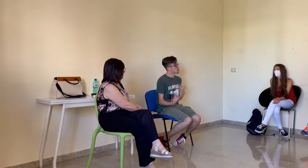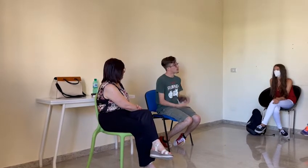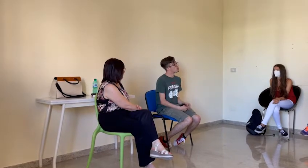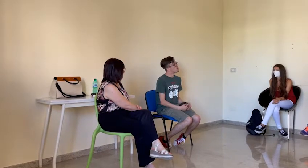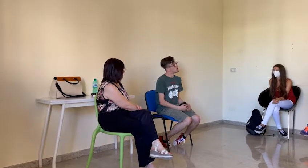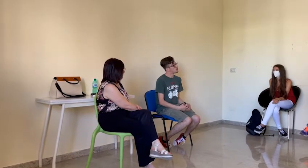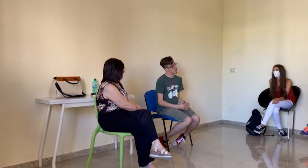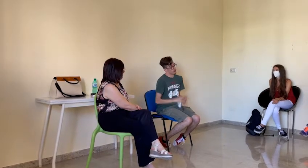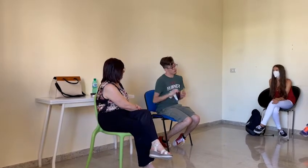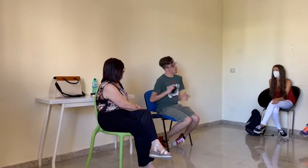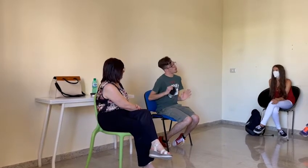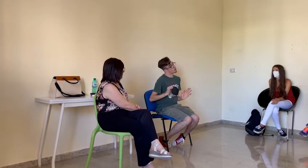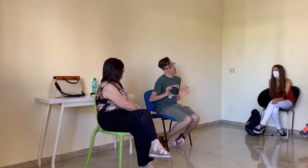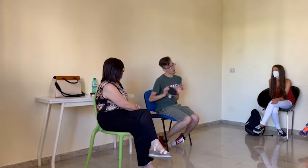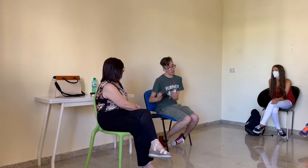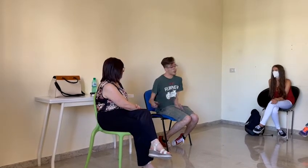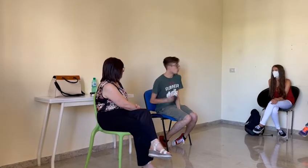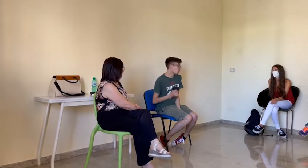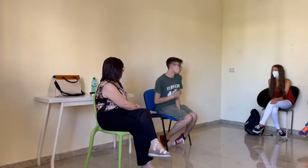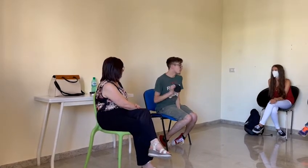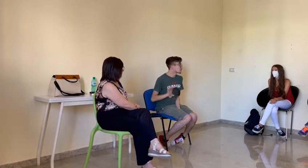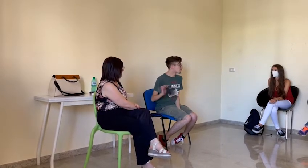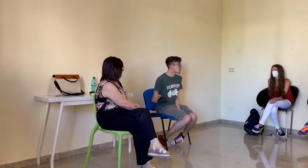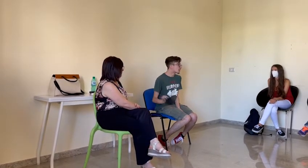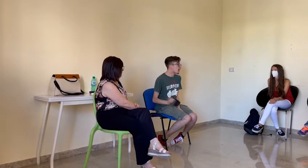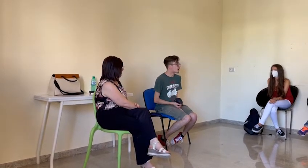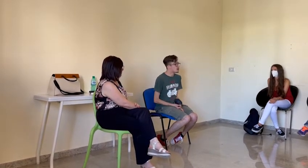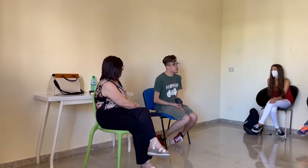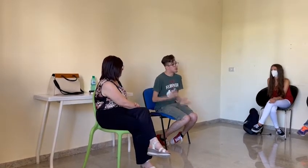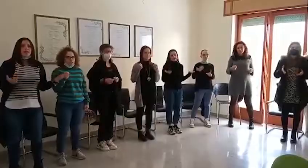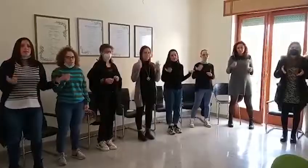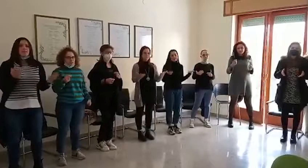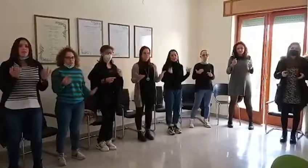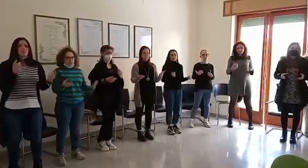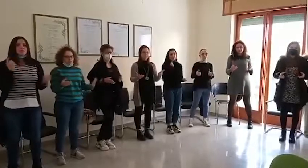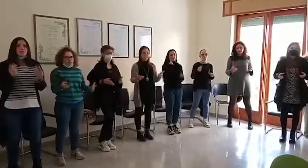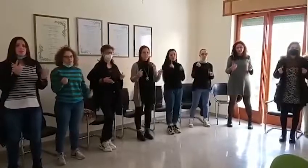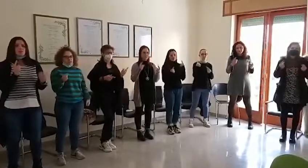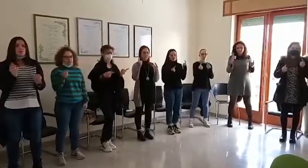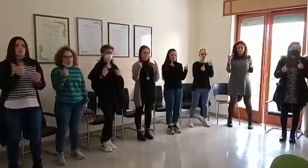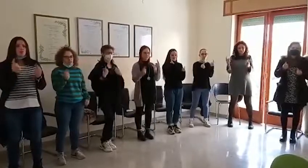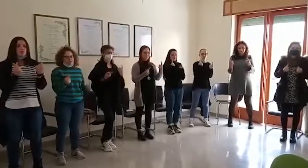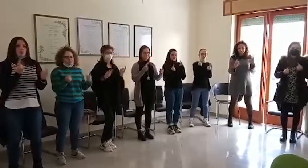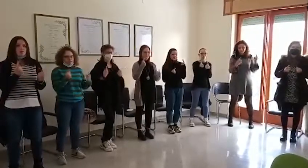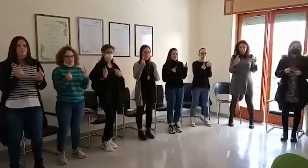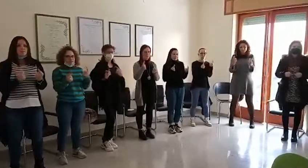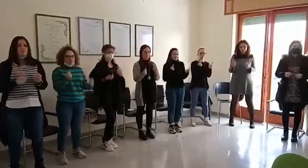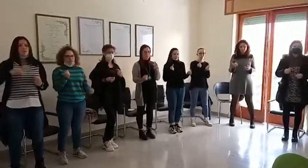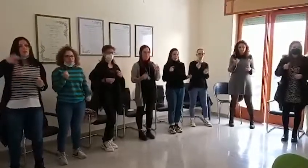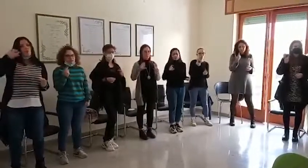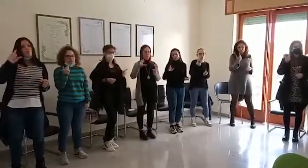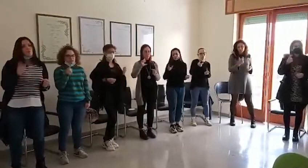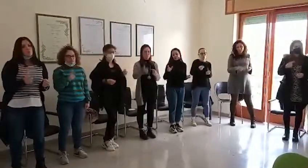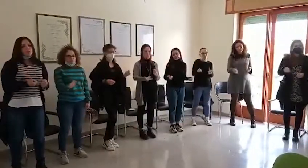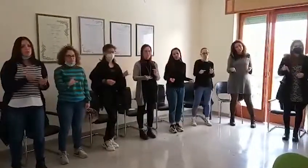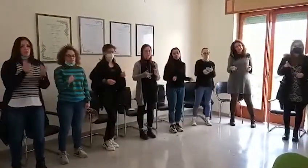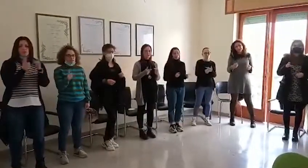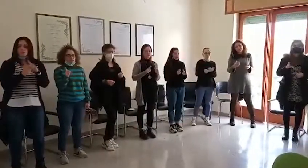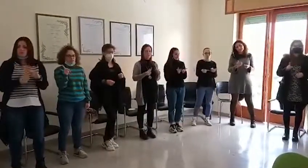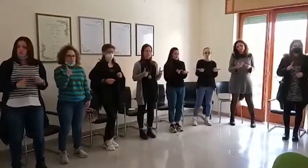la rassegna stampa, un telegiornale, un documentario, qualsiasi testimonianza giornalistica sottotitolata. Ad oggi,